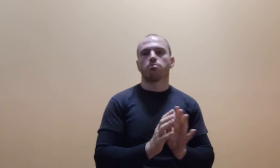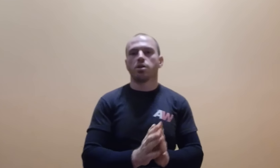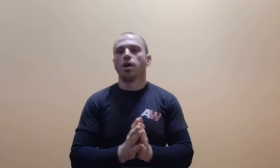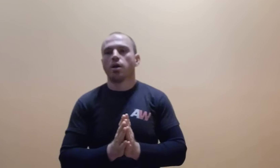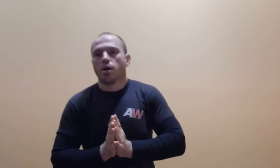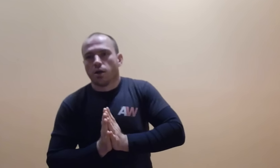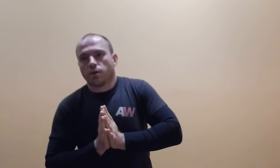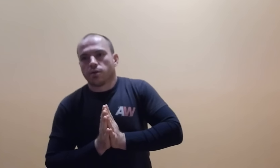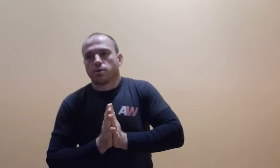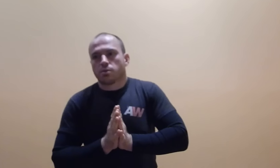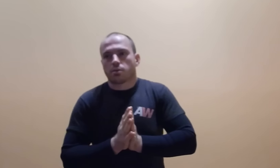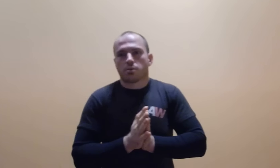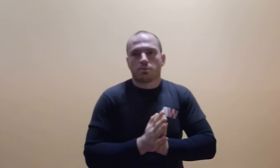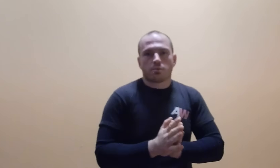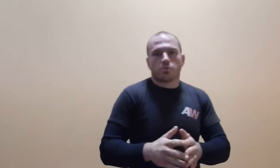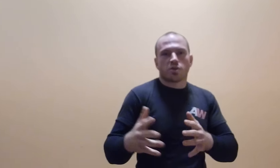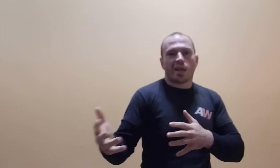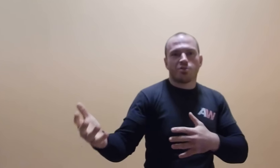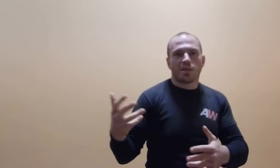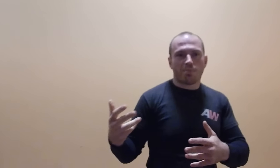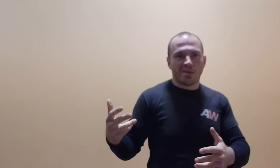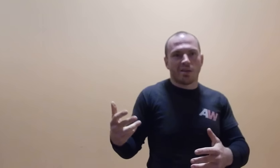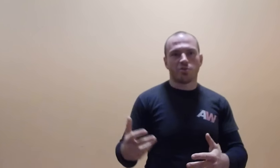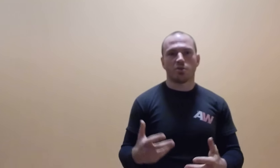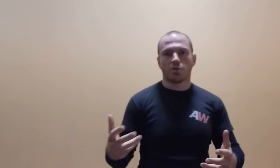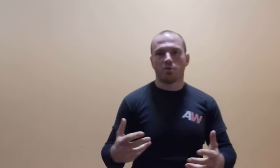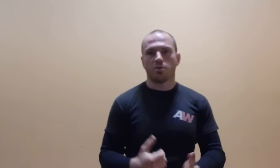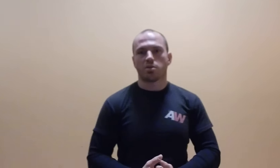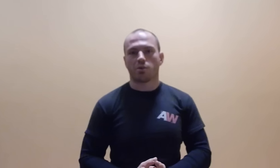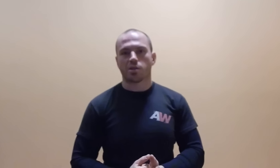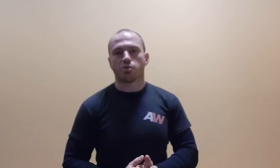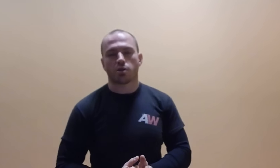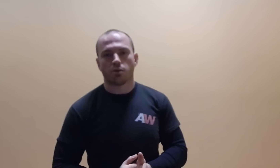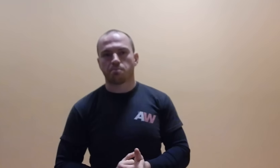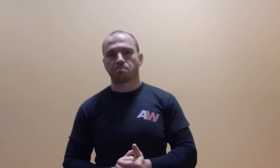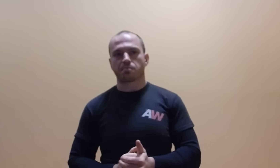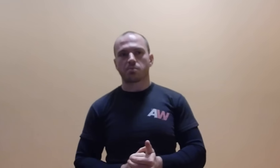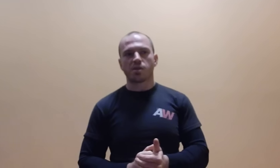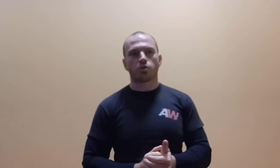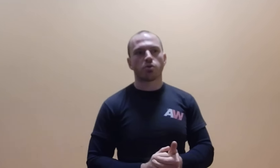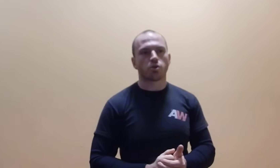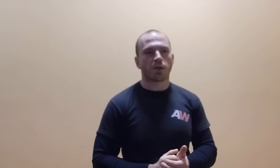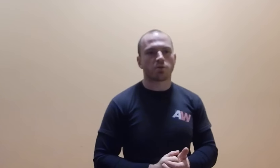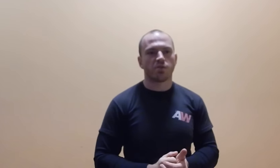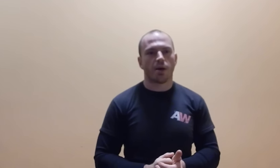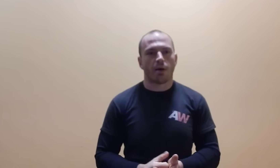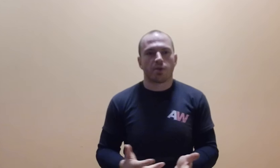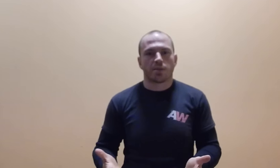że my zostaliśmy napadnięci, jeśli sytuacja się do tego stopnia rozwinęła. Więc